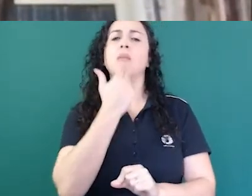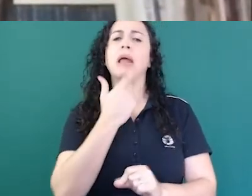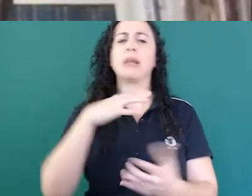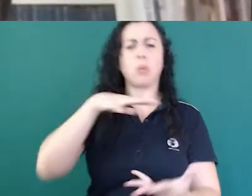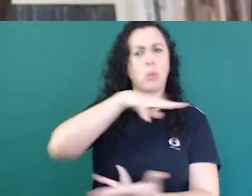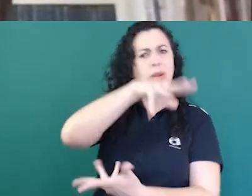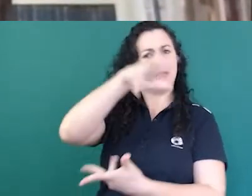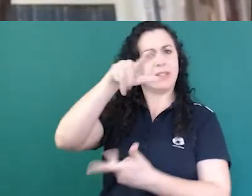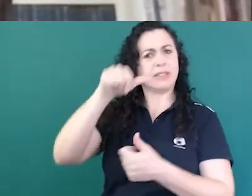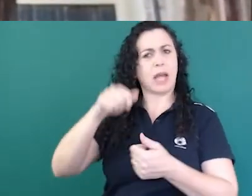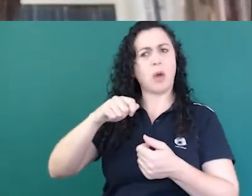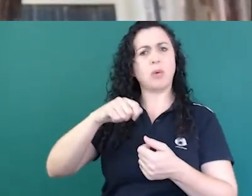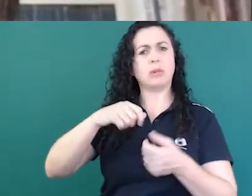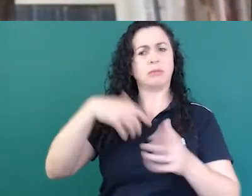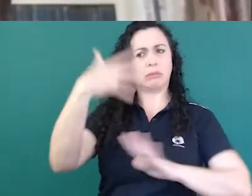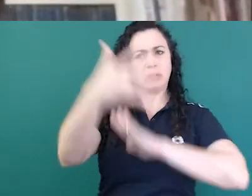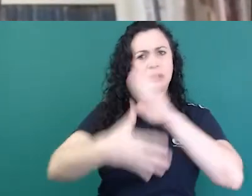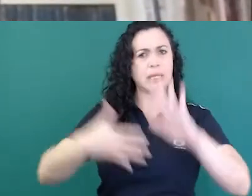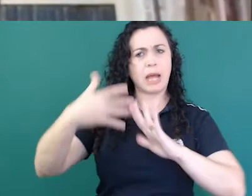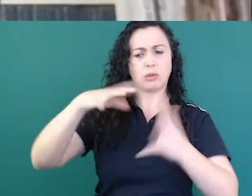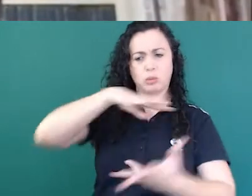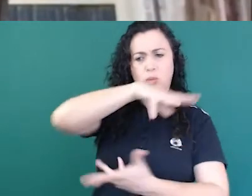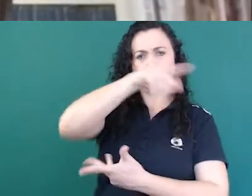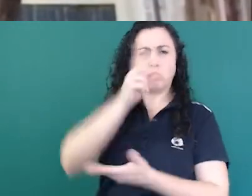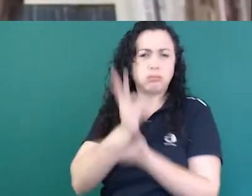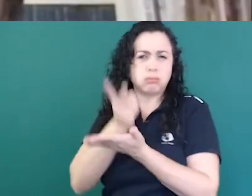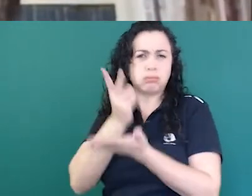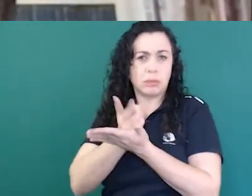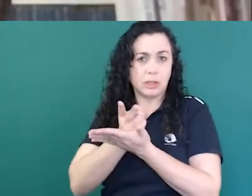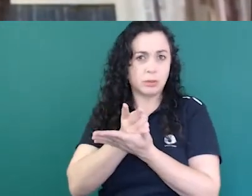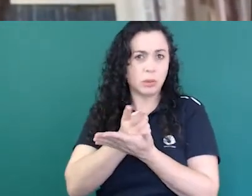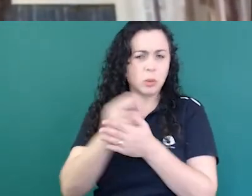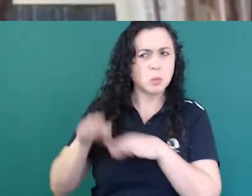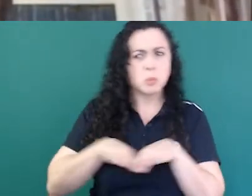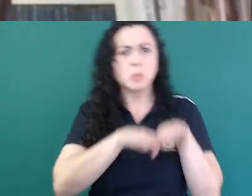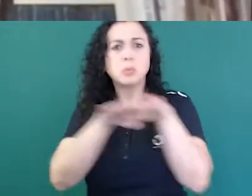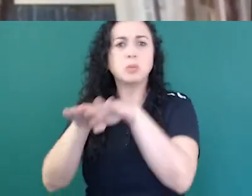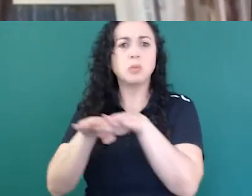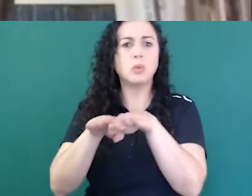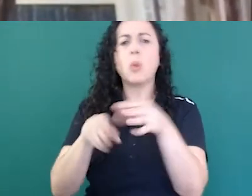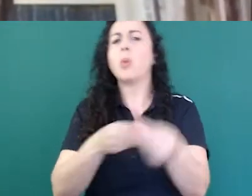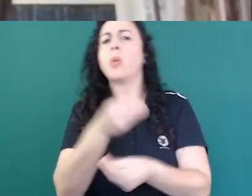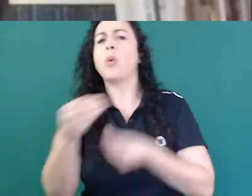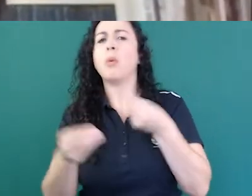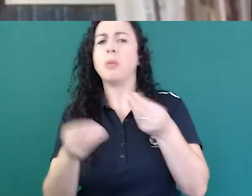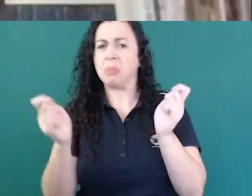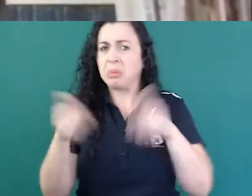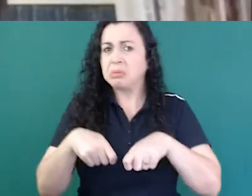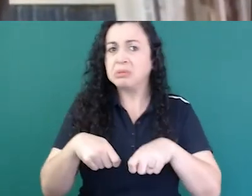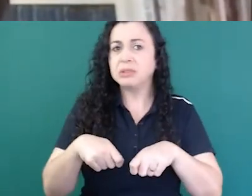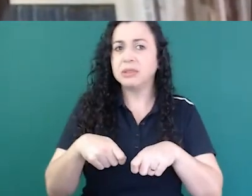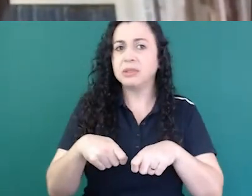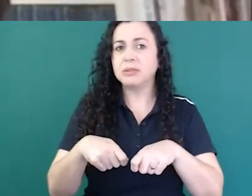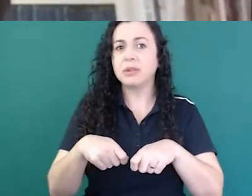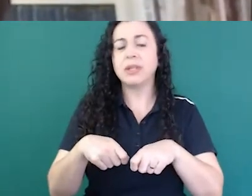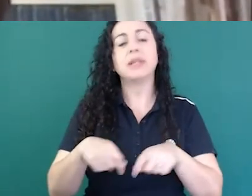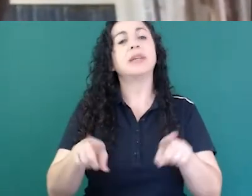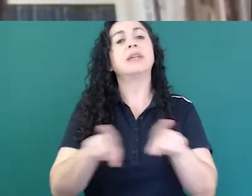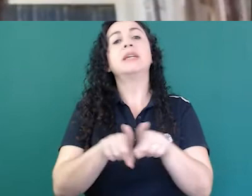universal de sinais, se isso é possível, ou como seria a língua, o estado